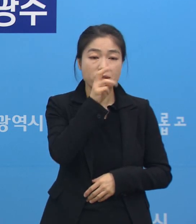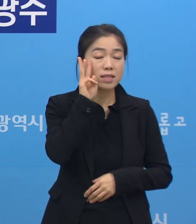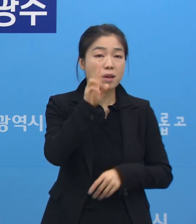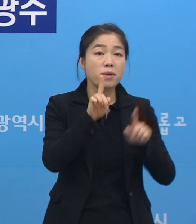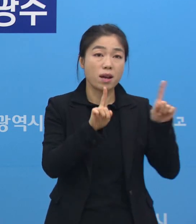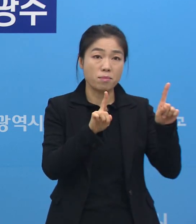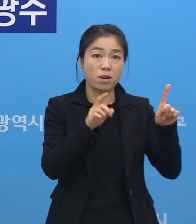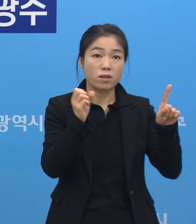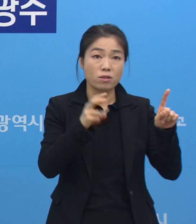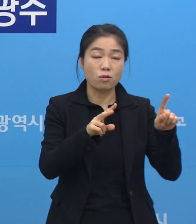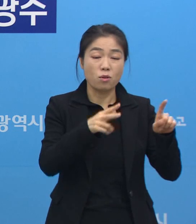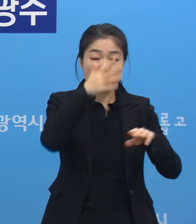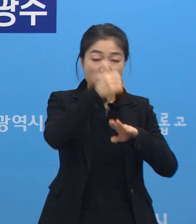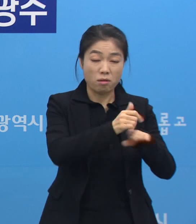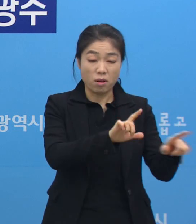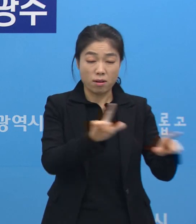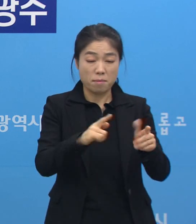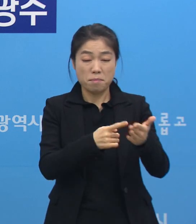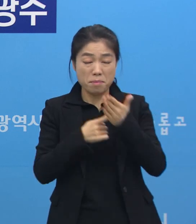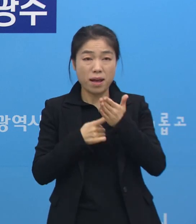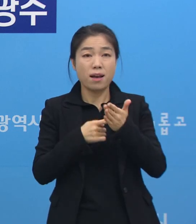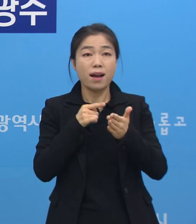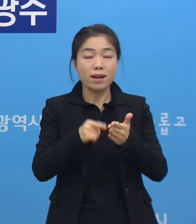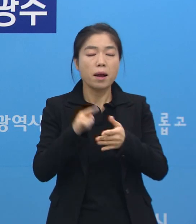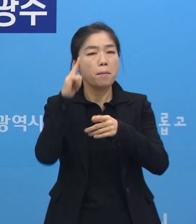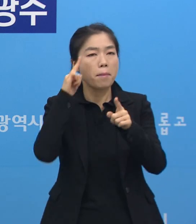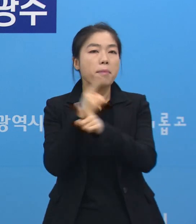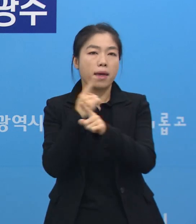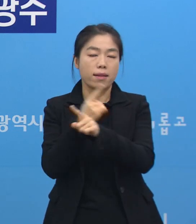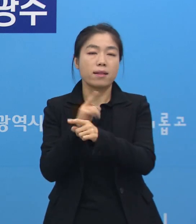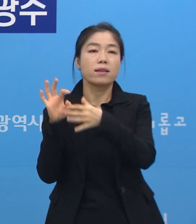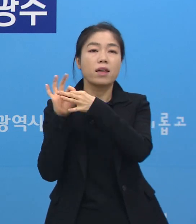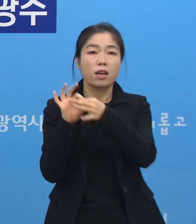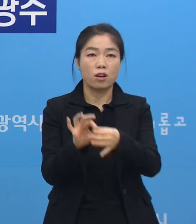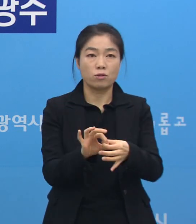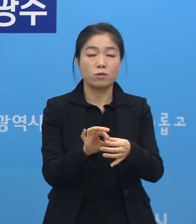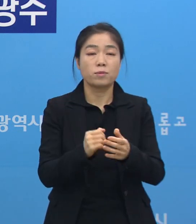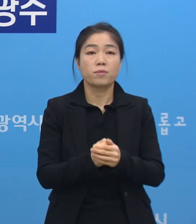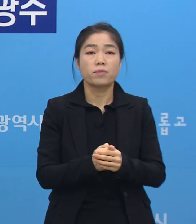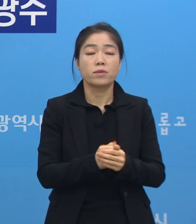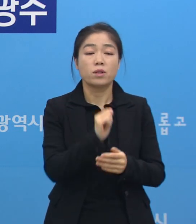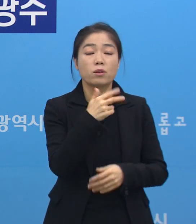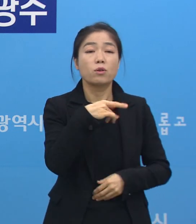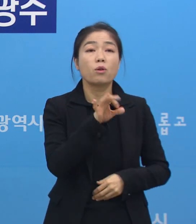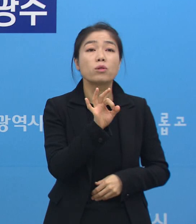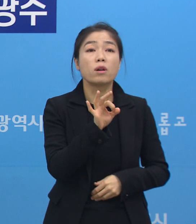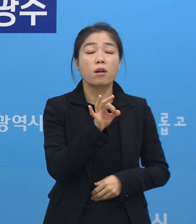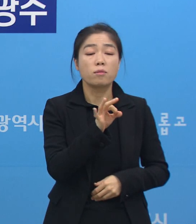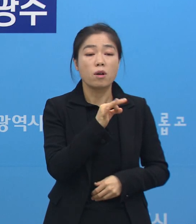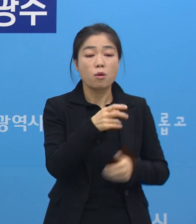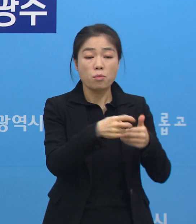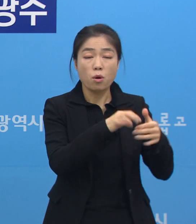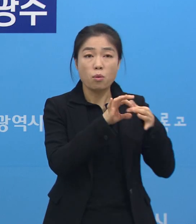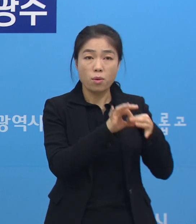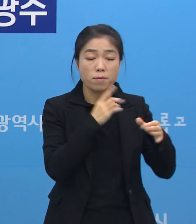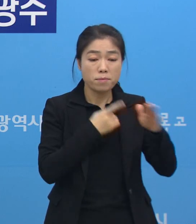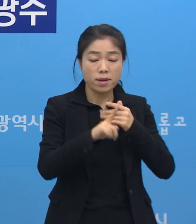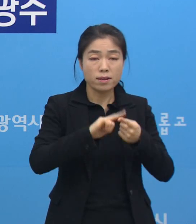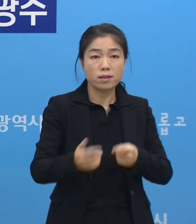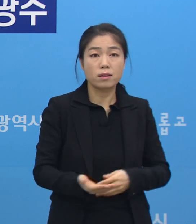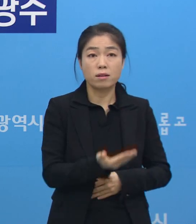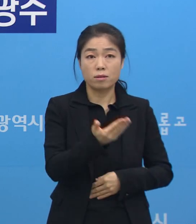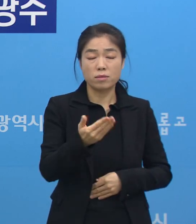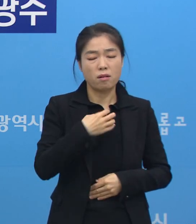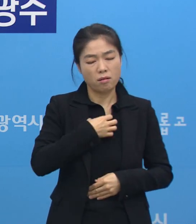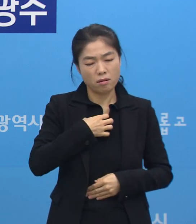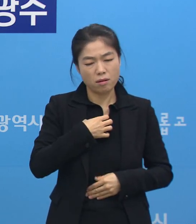검사를 매일 실시하는 것은 지속적으로 실시할 예정입니다. 지금 효정요양병원 관련 조치와 관련해서 우리 시민 여러분들께서